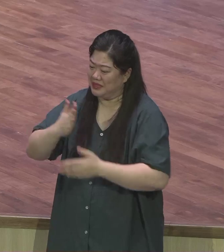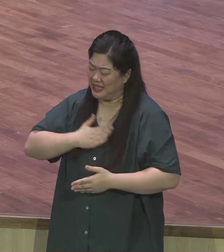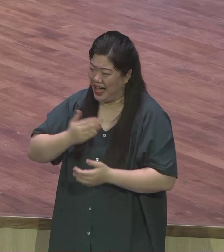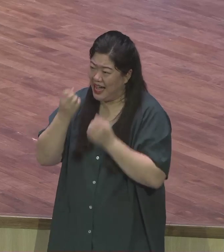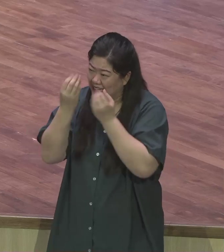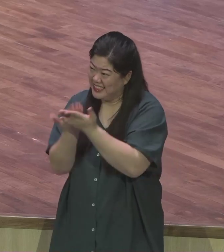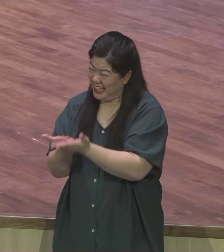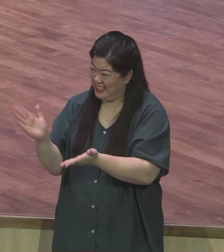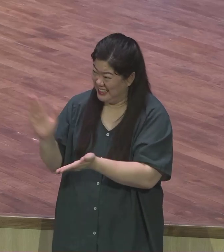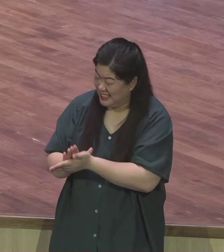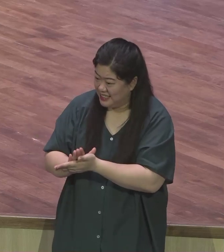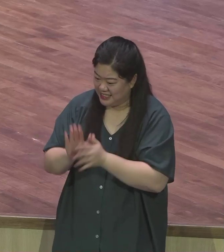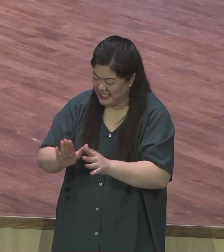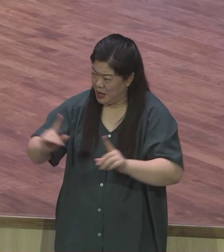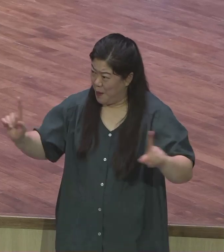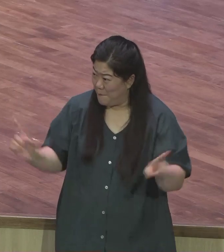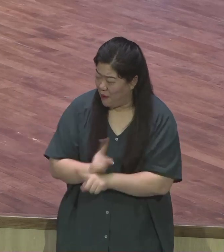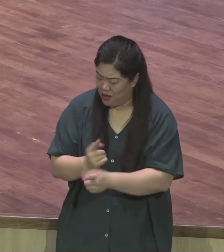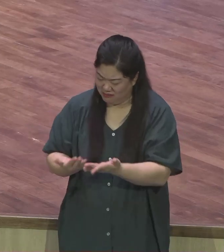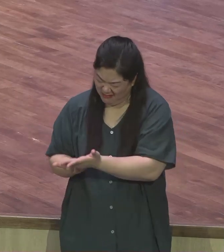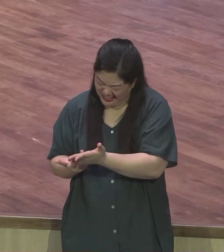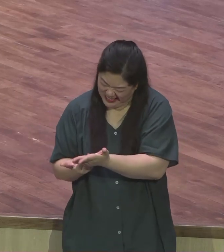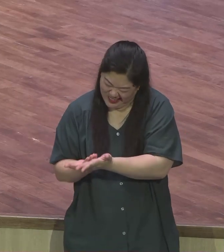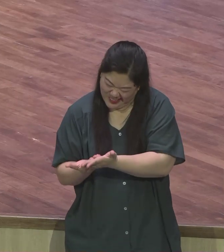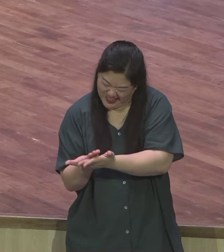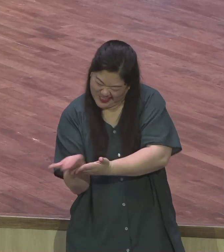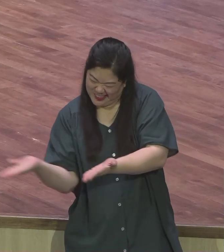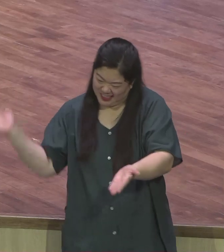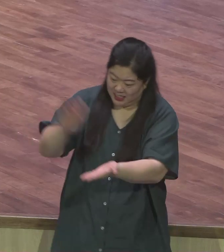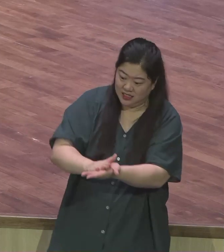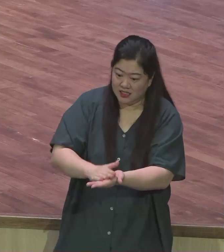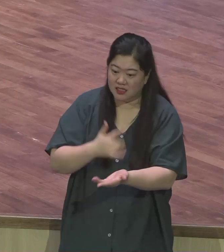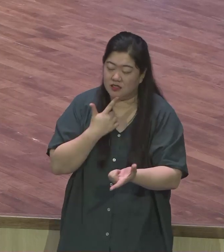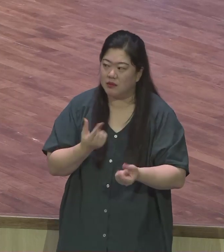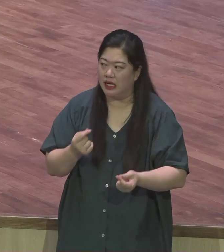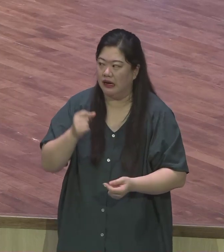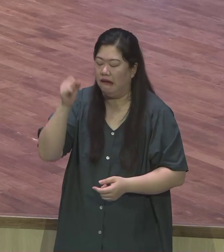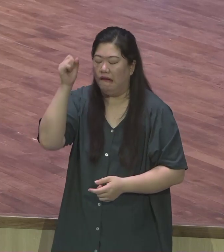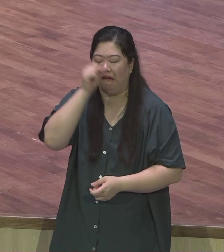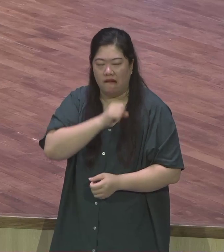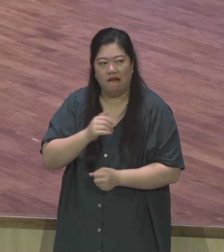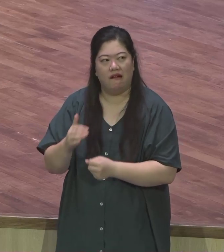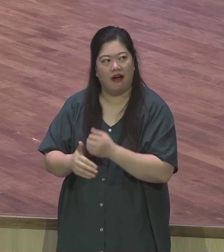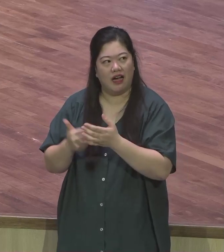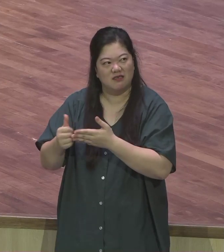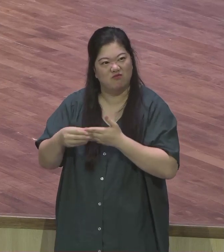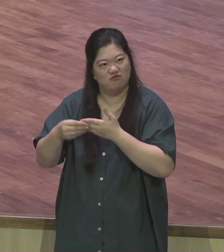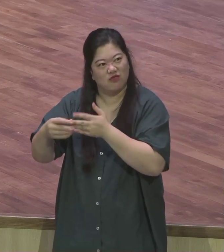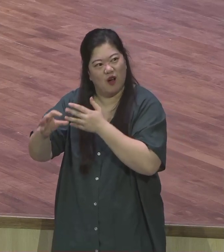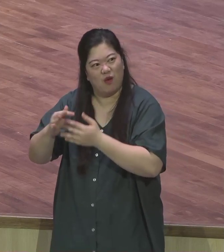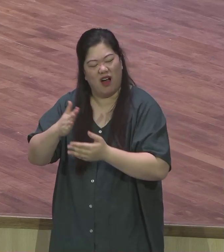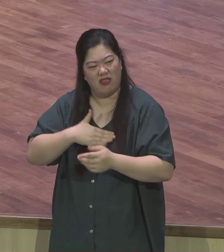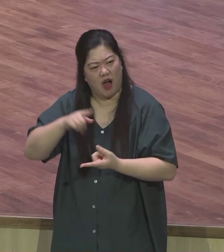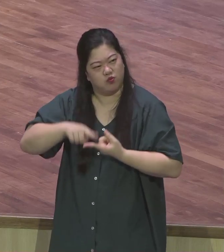참새 비유를 통해서 붙잡아야 될 것 하나님 앞에 무가치한 작은 자는 하나도 없다라는 것 하나님 앞에 작은